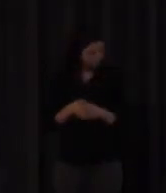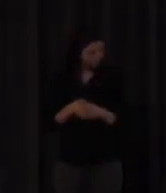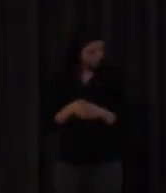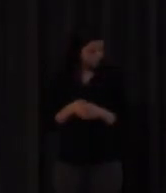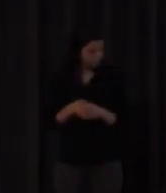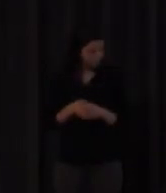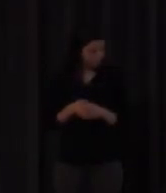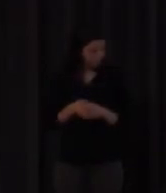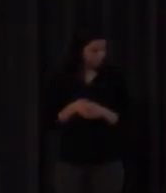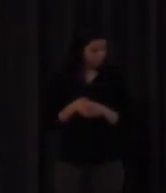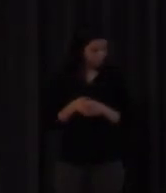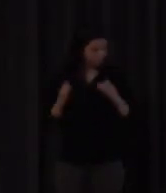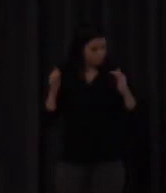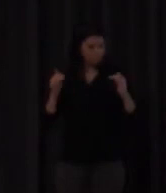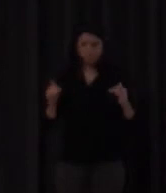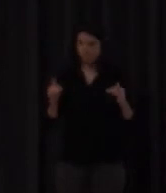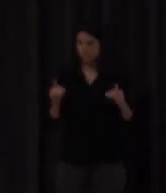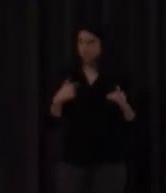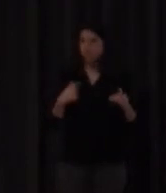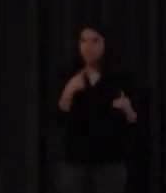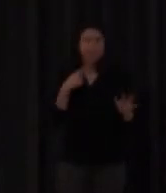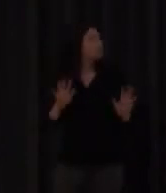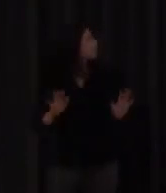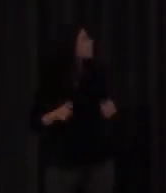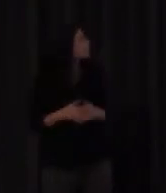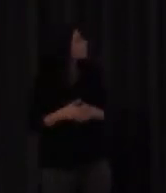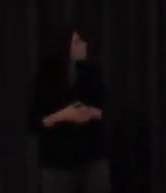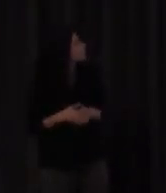vamos a avanzar un poco porque si no me pierdo también